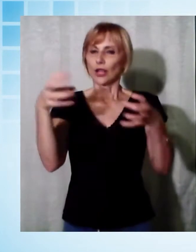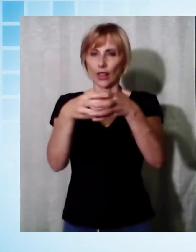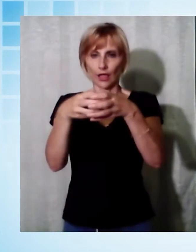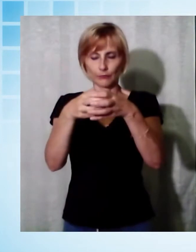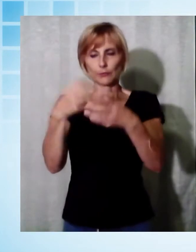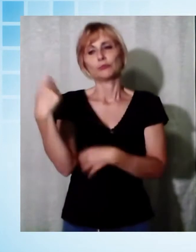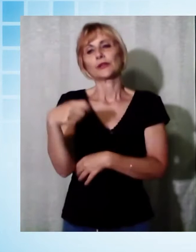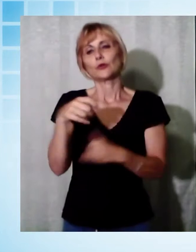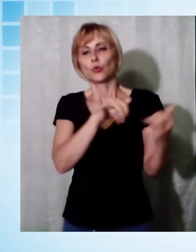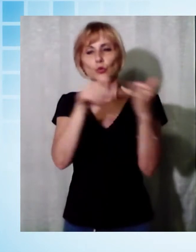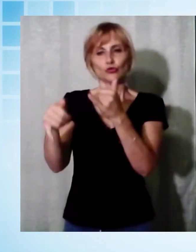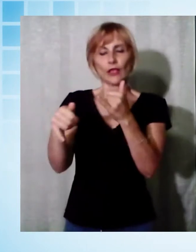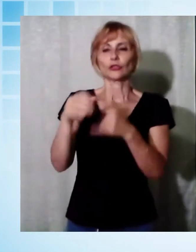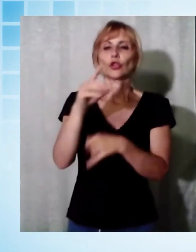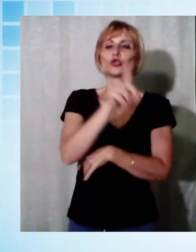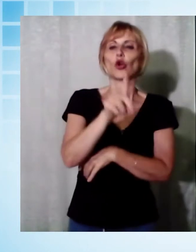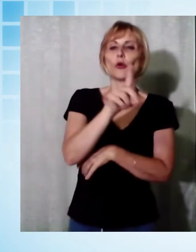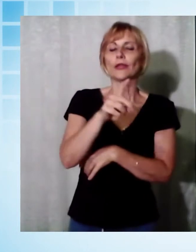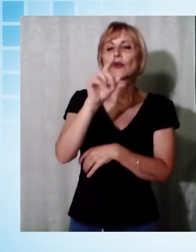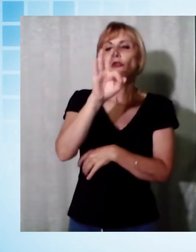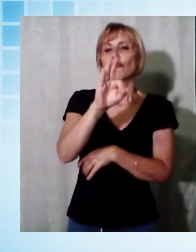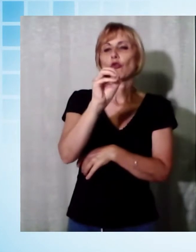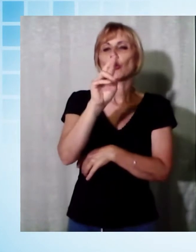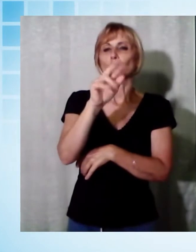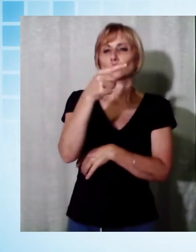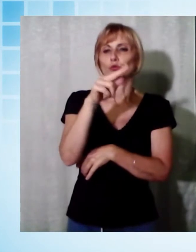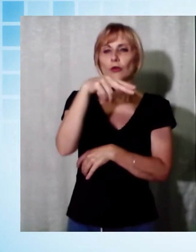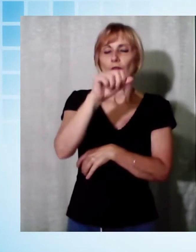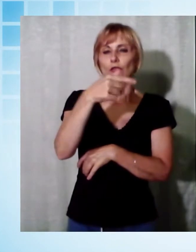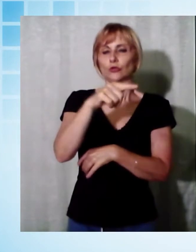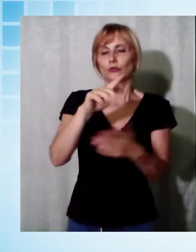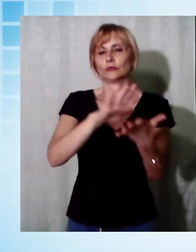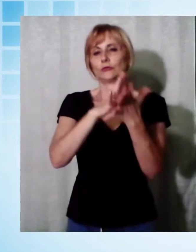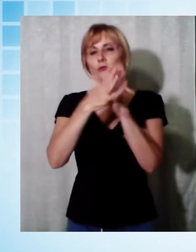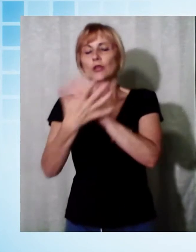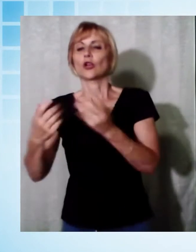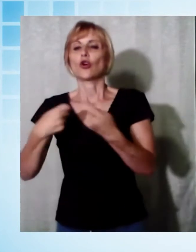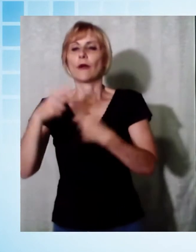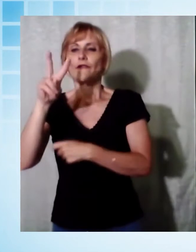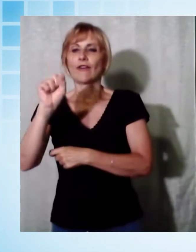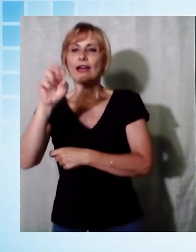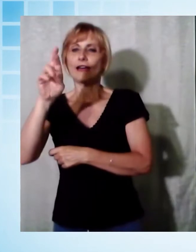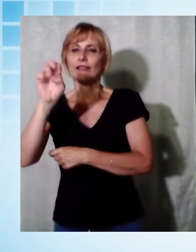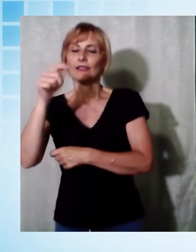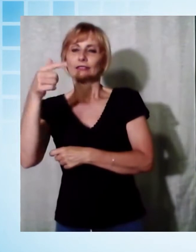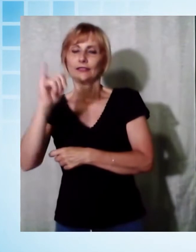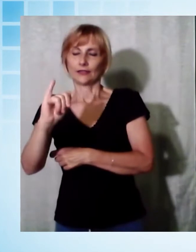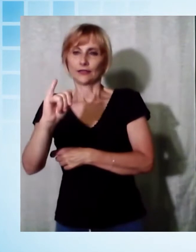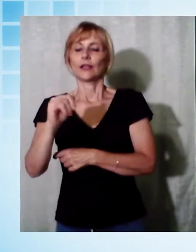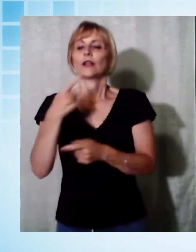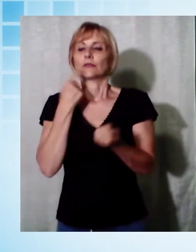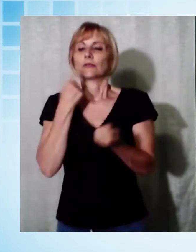Dottor Domenico Fortunato è subentrato il commercialista Liban Varetti che guiderà il club per l'annata rotariana 2020